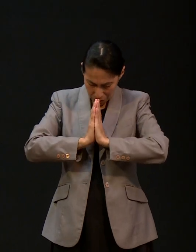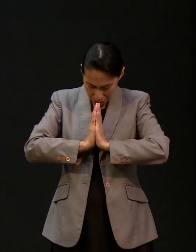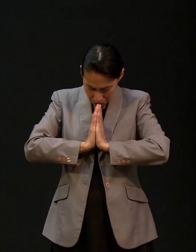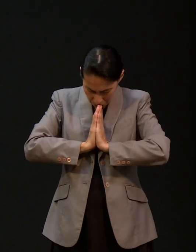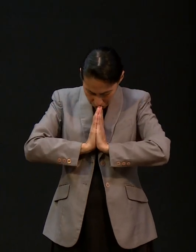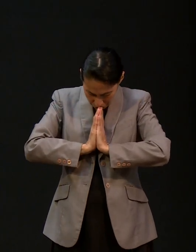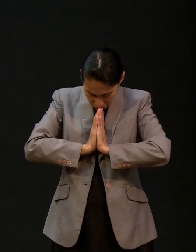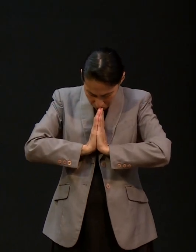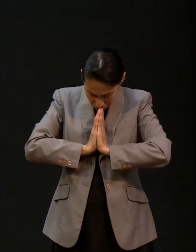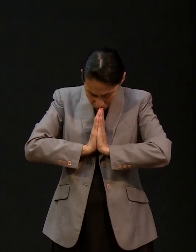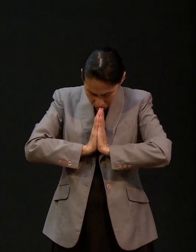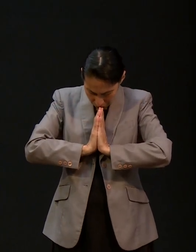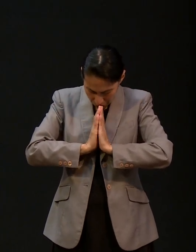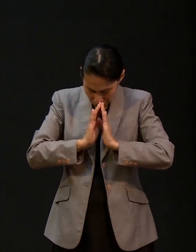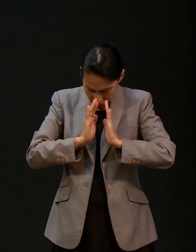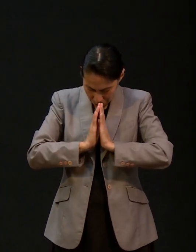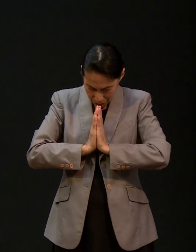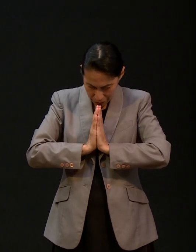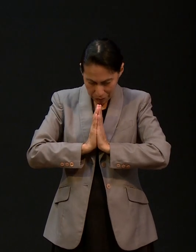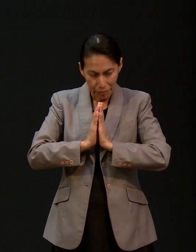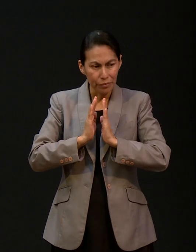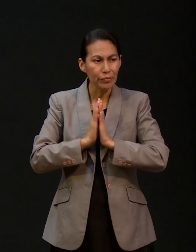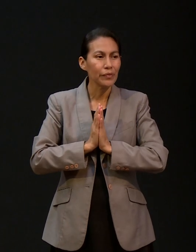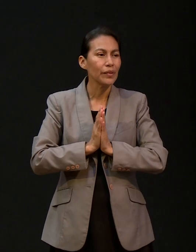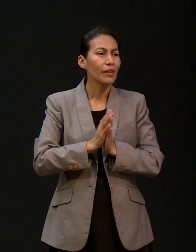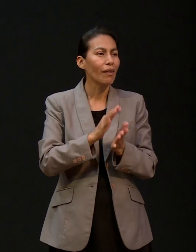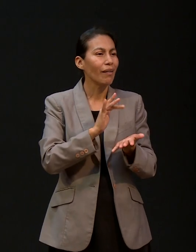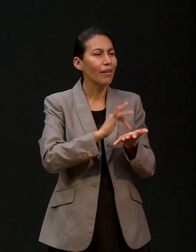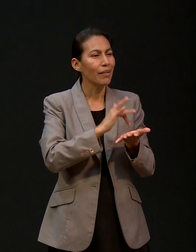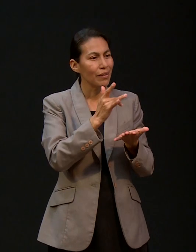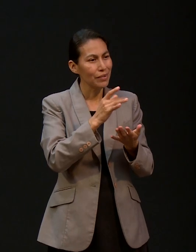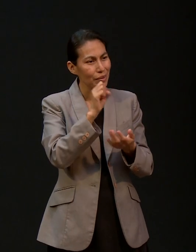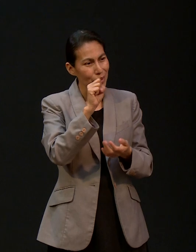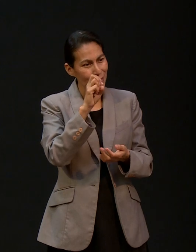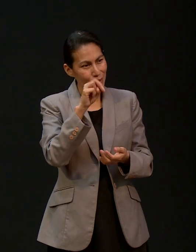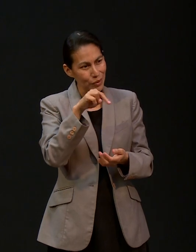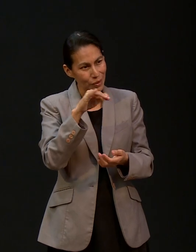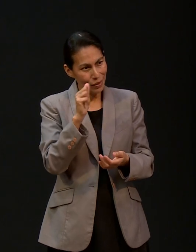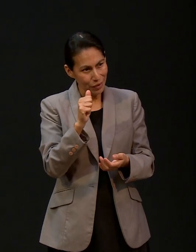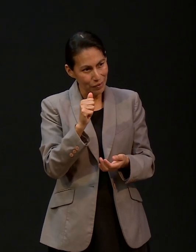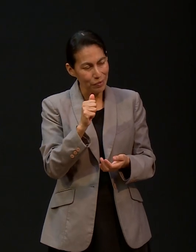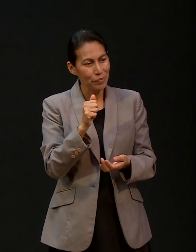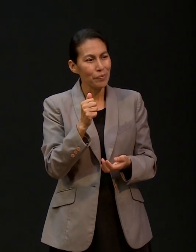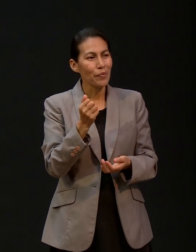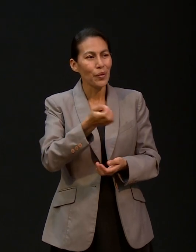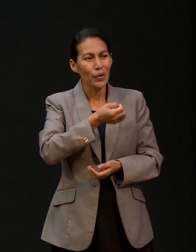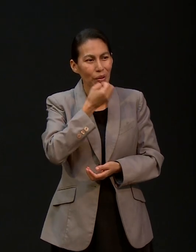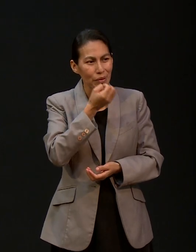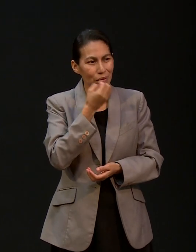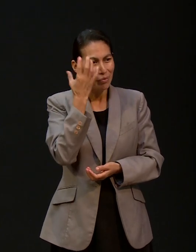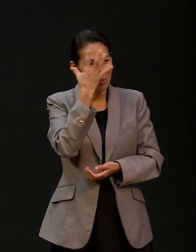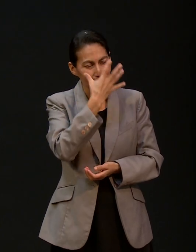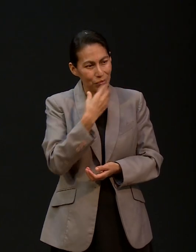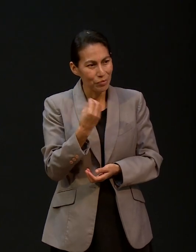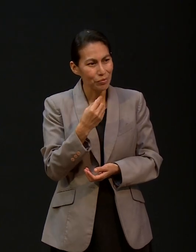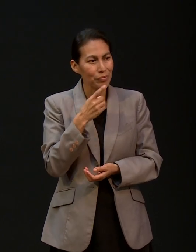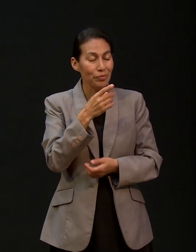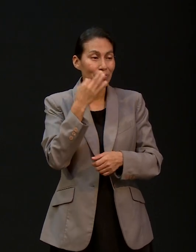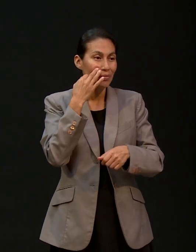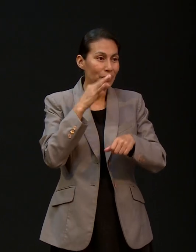amén amén y amén Sonia muchas gracias por esta linda oración por tu testimonio